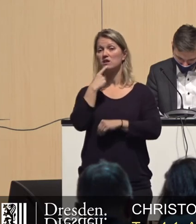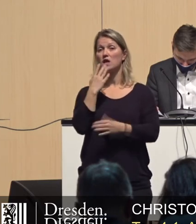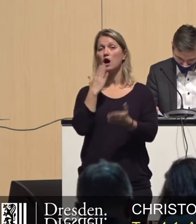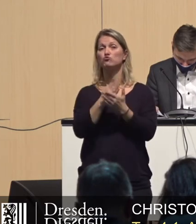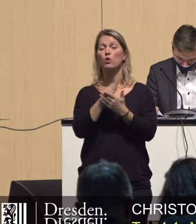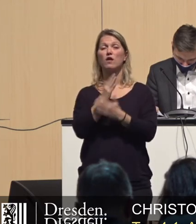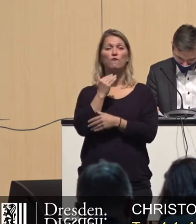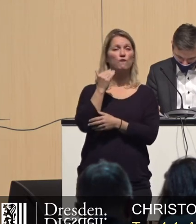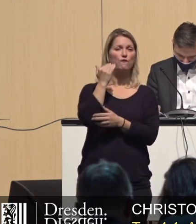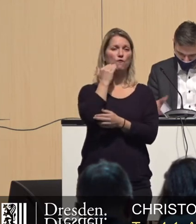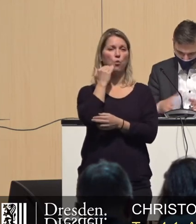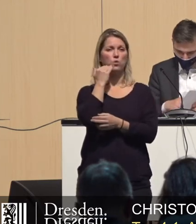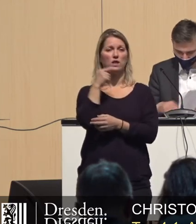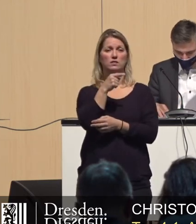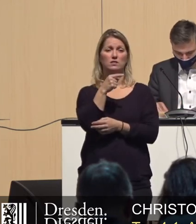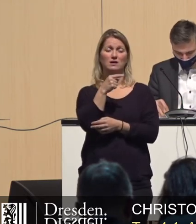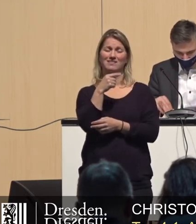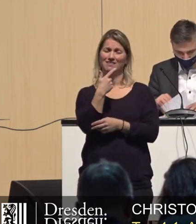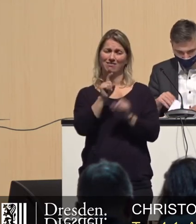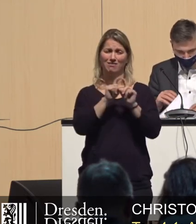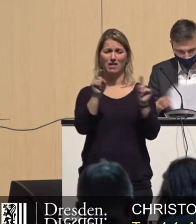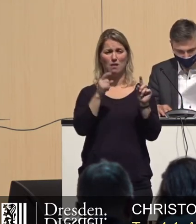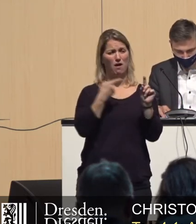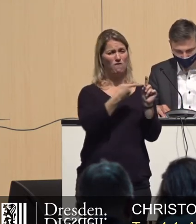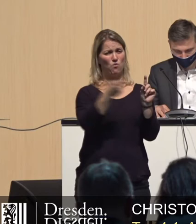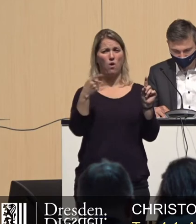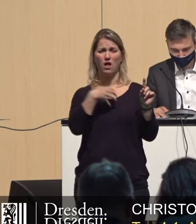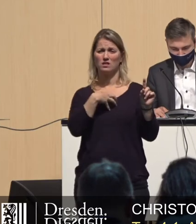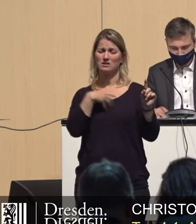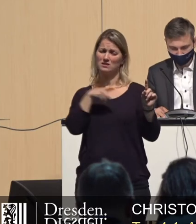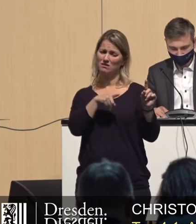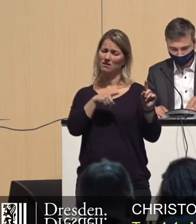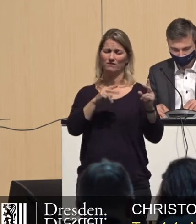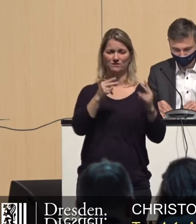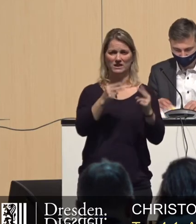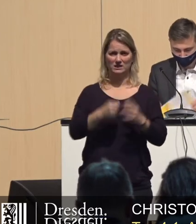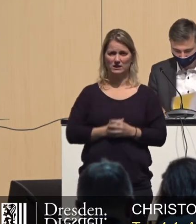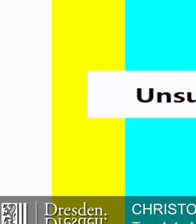ein wichtiges, eines der wichtigsten Themen für alle Bürger in Dresden. Vielen Dank.